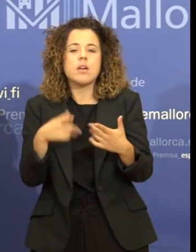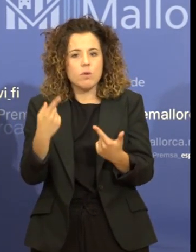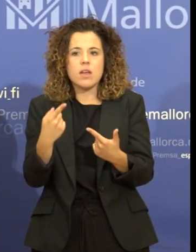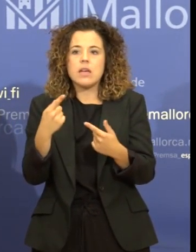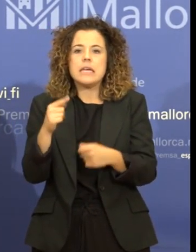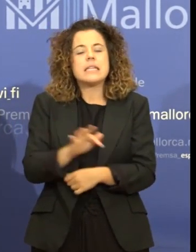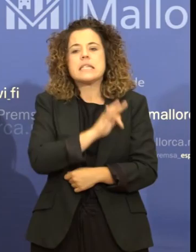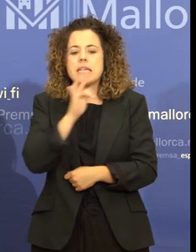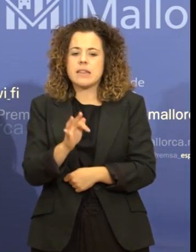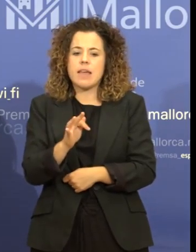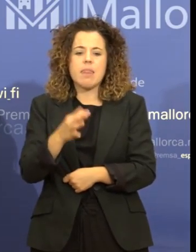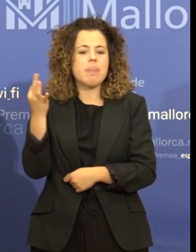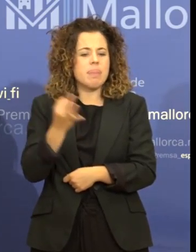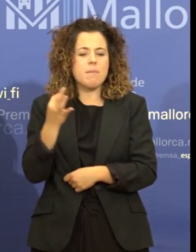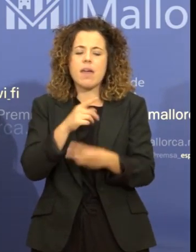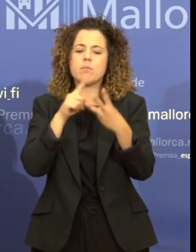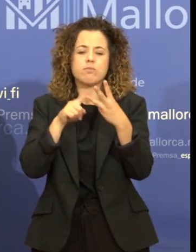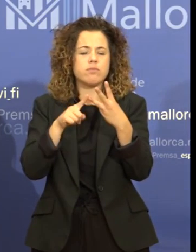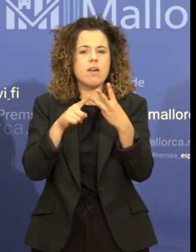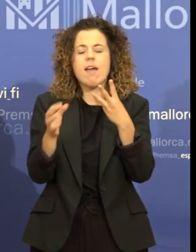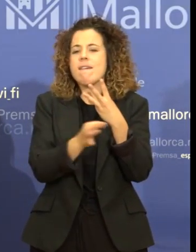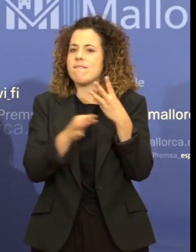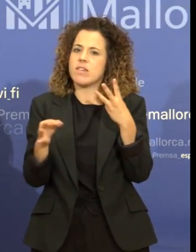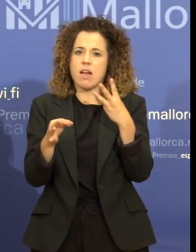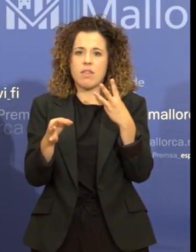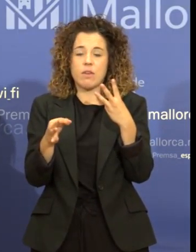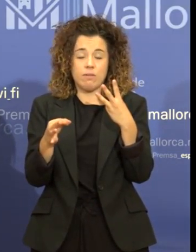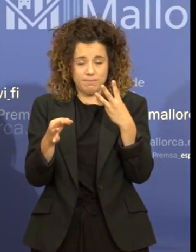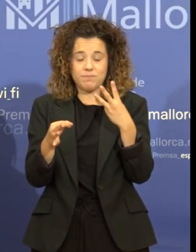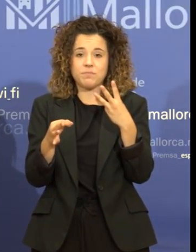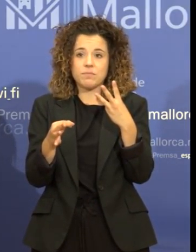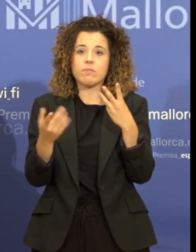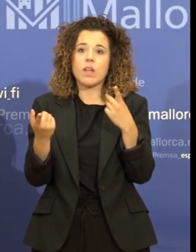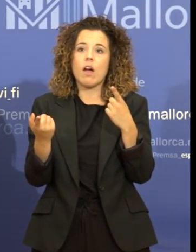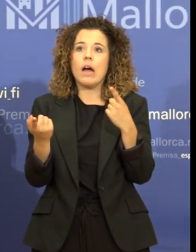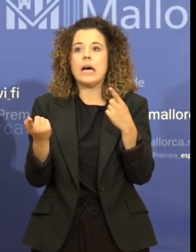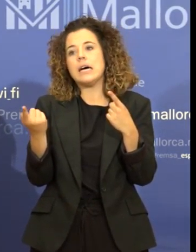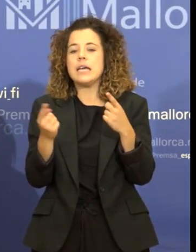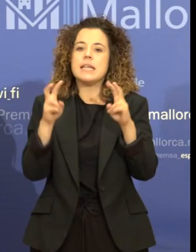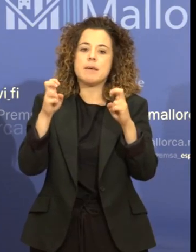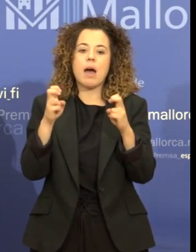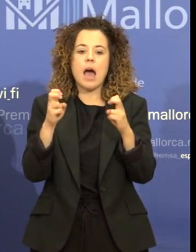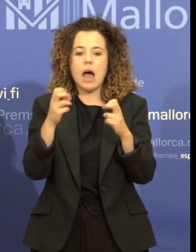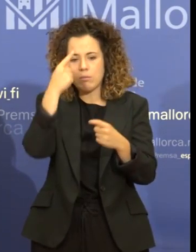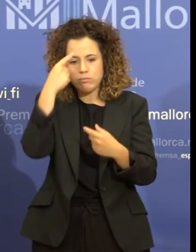de ser la deseficàcia. L'eficàcia entès no a nivell recaudatori, ni de poder